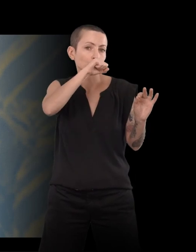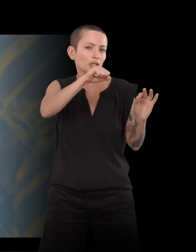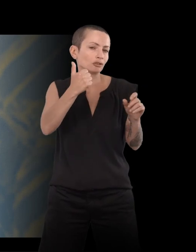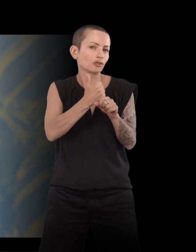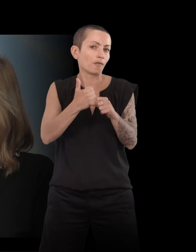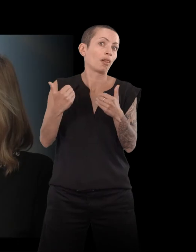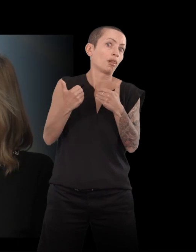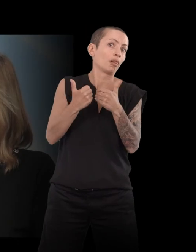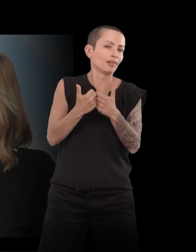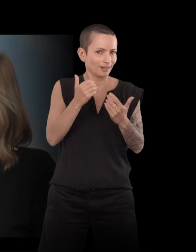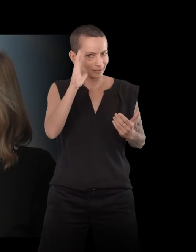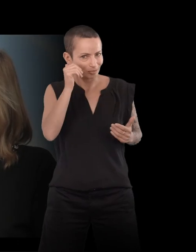commencez par là. Oui, oui.